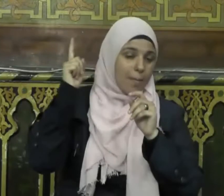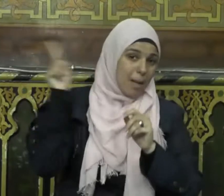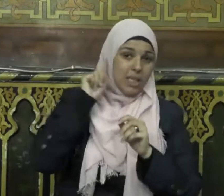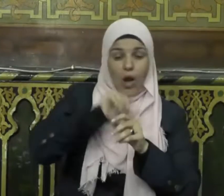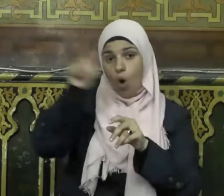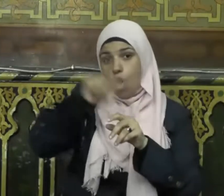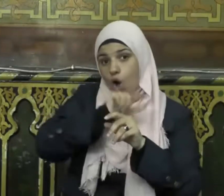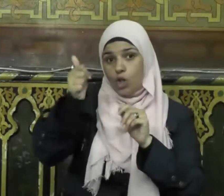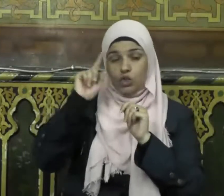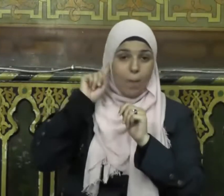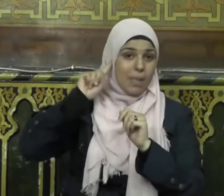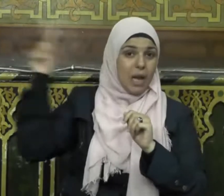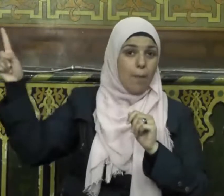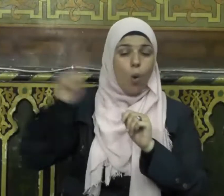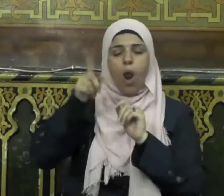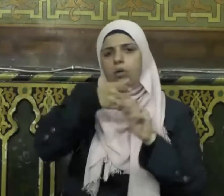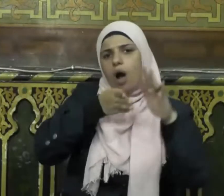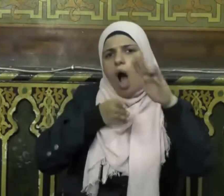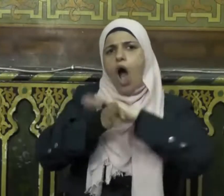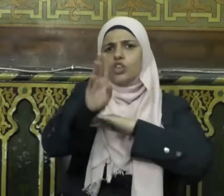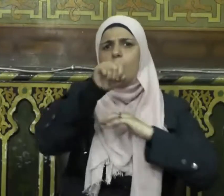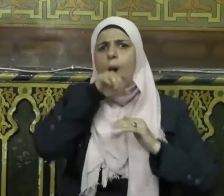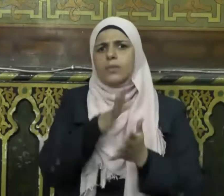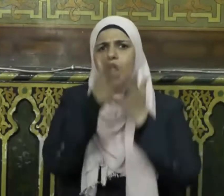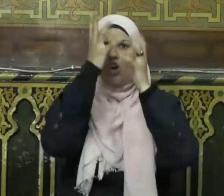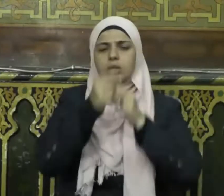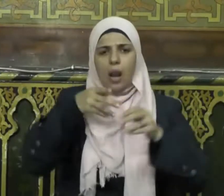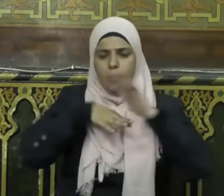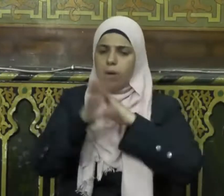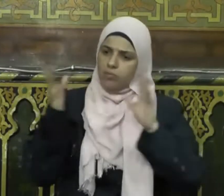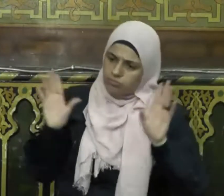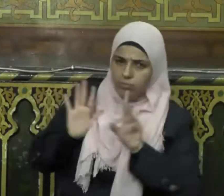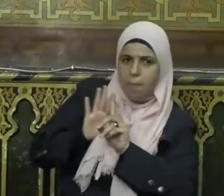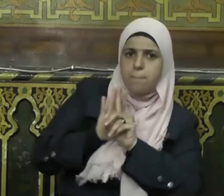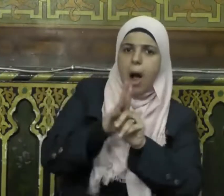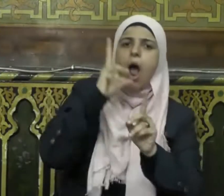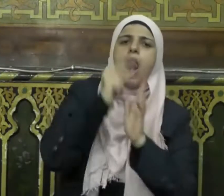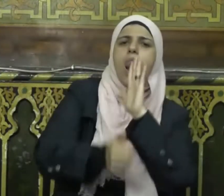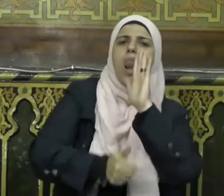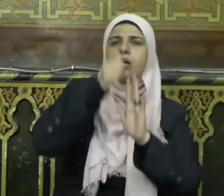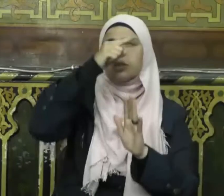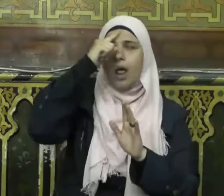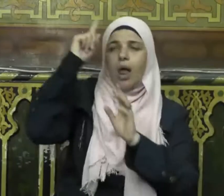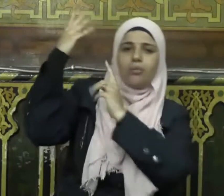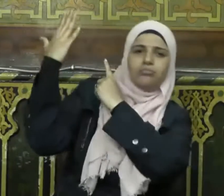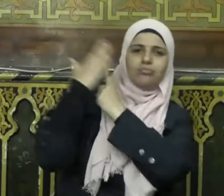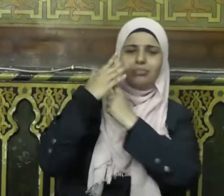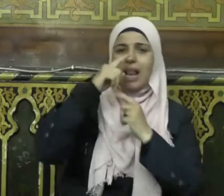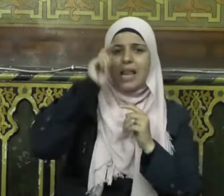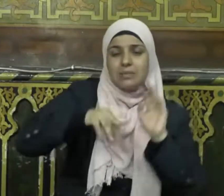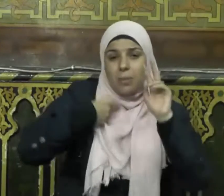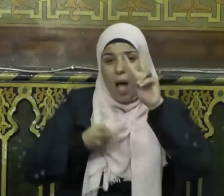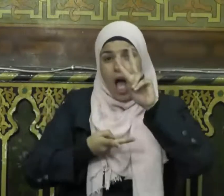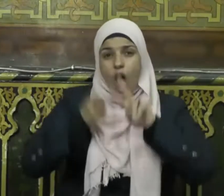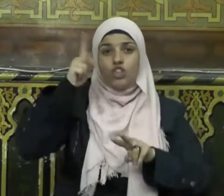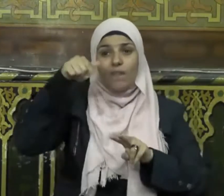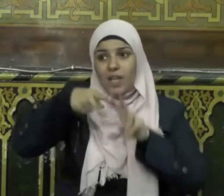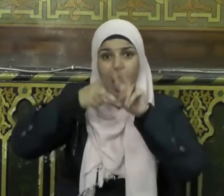خرج صلى الله عليه وسلم مؤيدا بنصر من الله عز وجل لأن الهجرة كانت